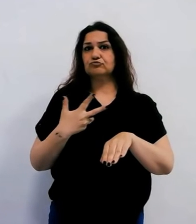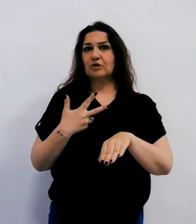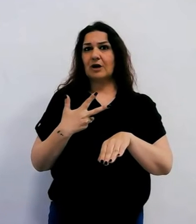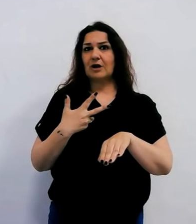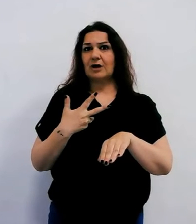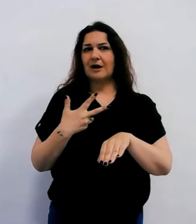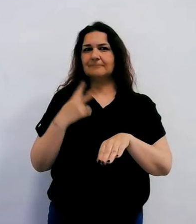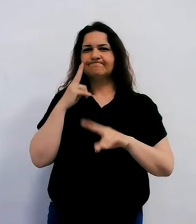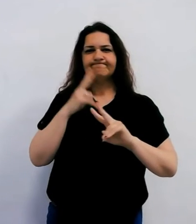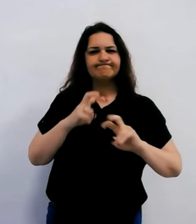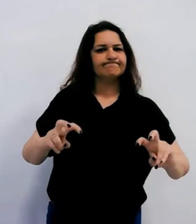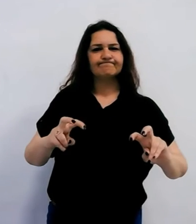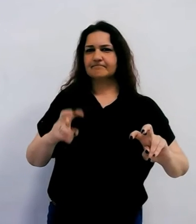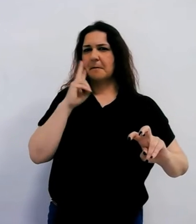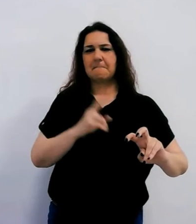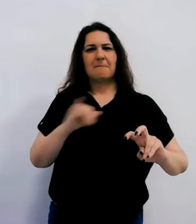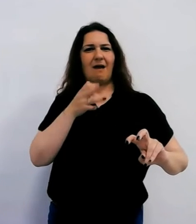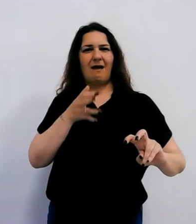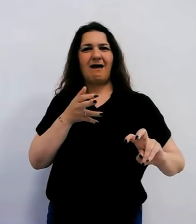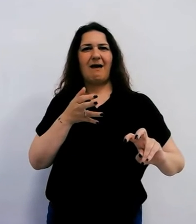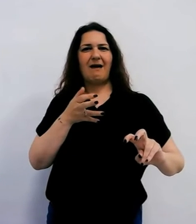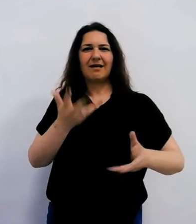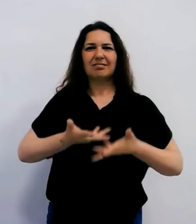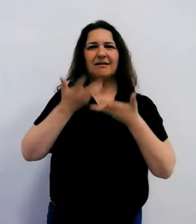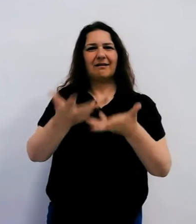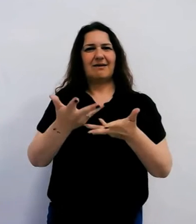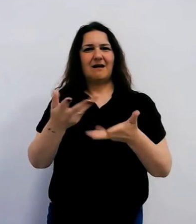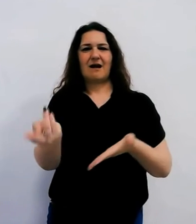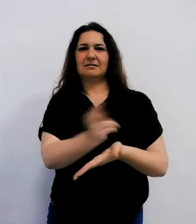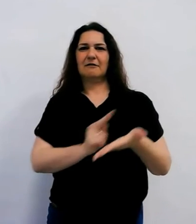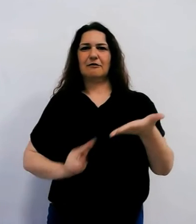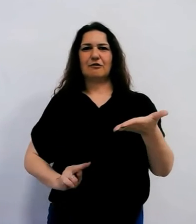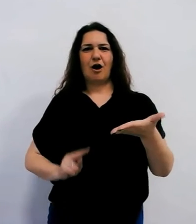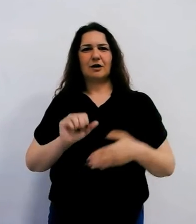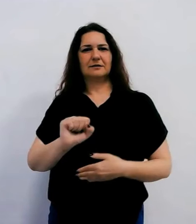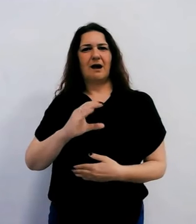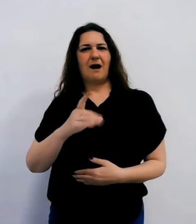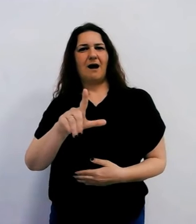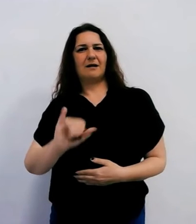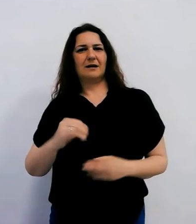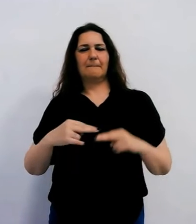denunciati. Così recita una nota delle ACLI provinciali di Prato.